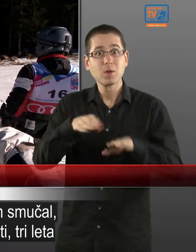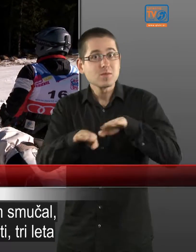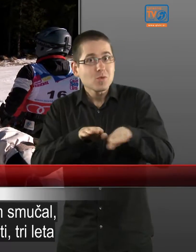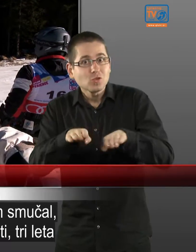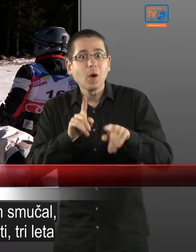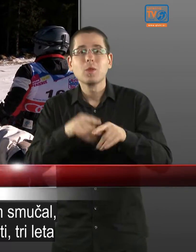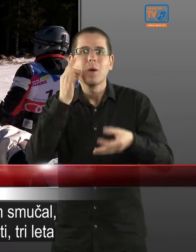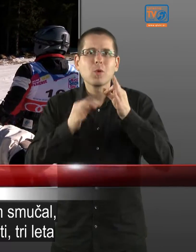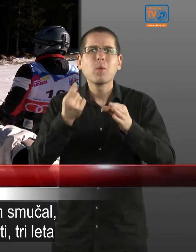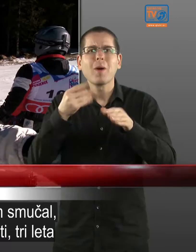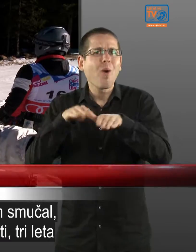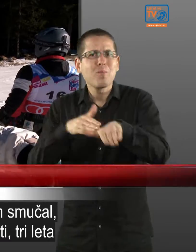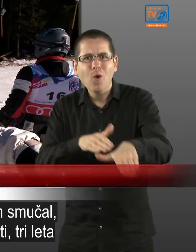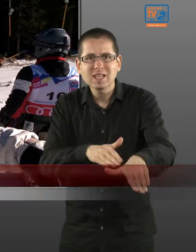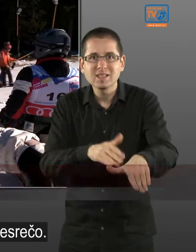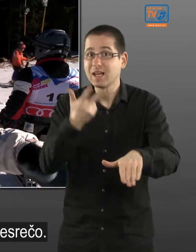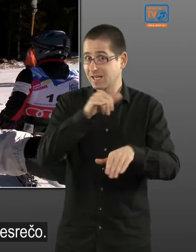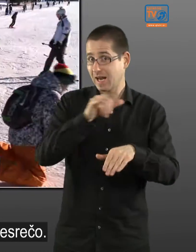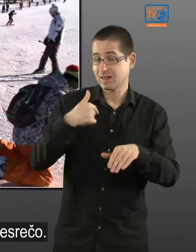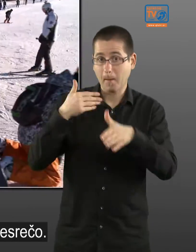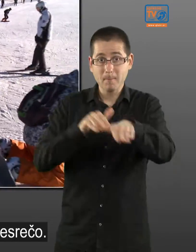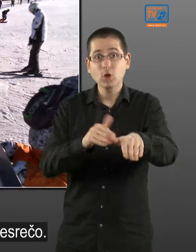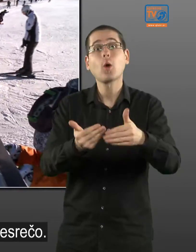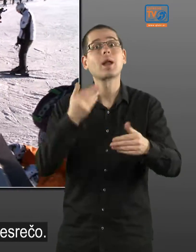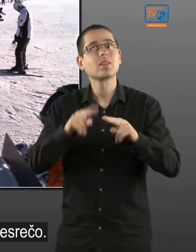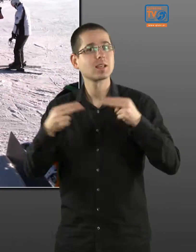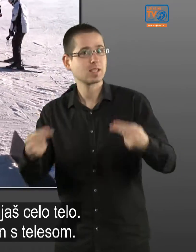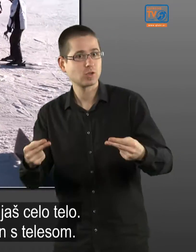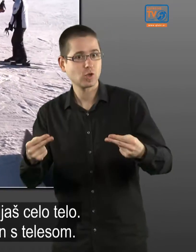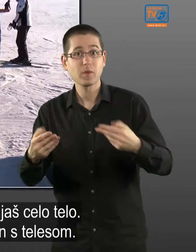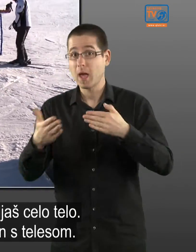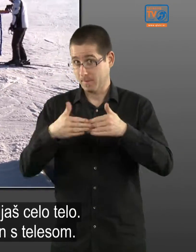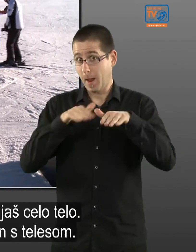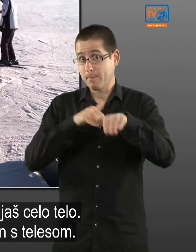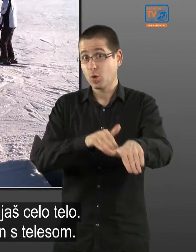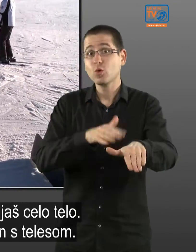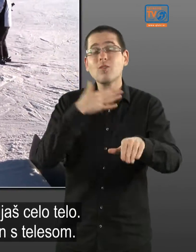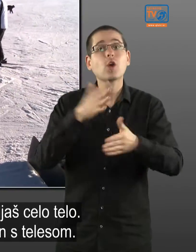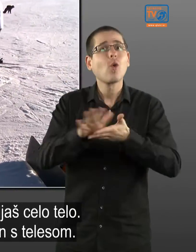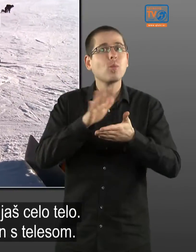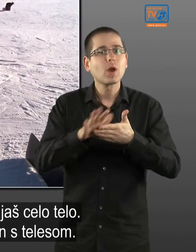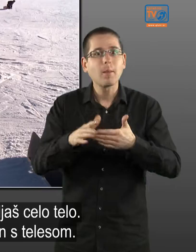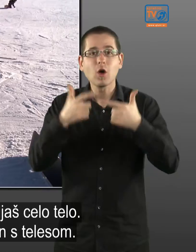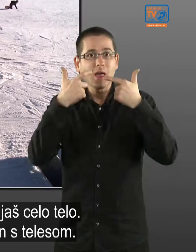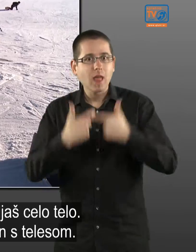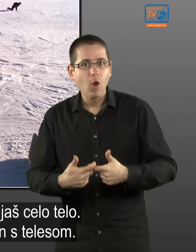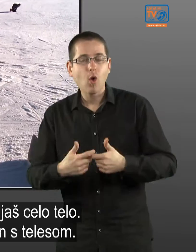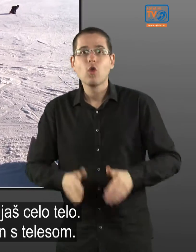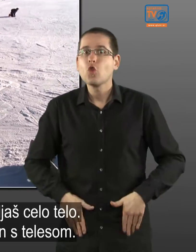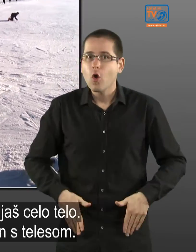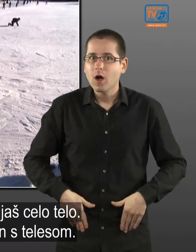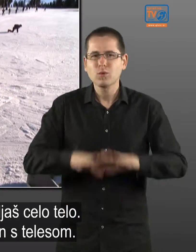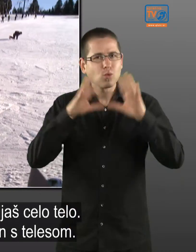potem sem probal malo bordati, tri leta sem bordal prednesrečo, pri bordu veliko uporabljal celo telo z nogem in vse